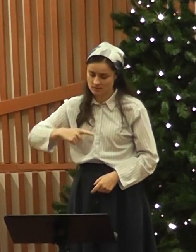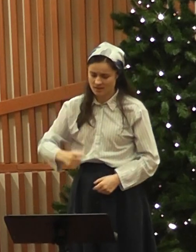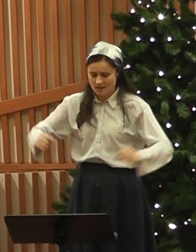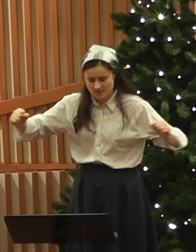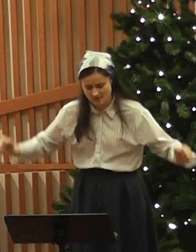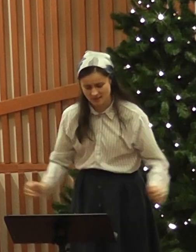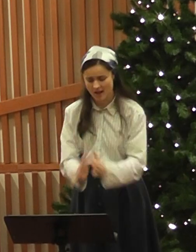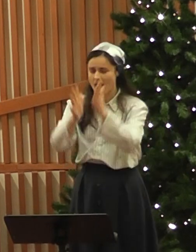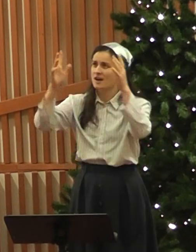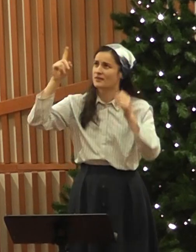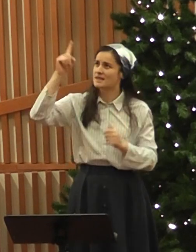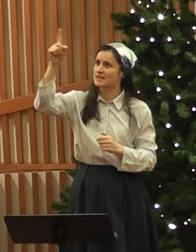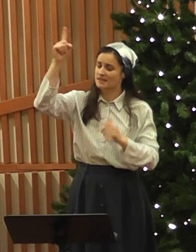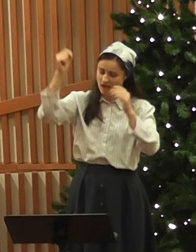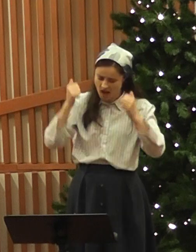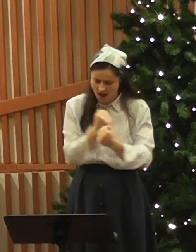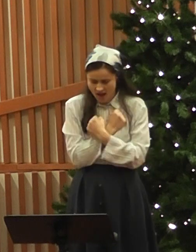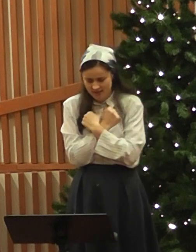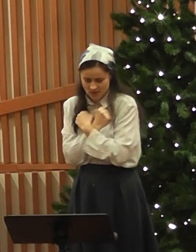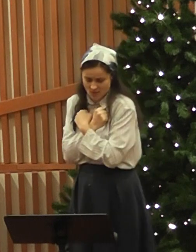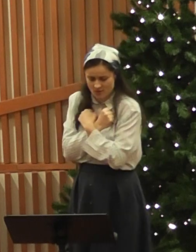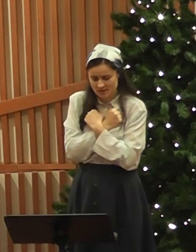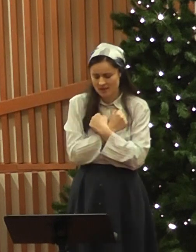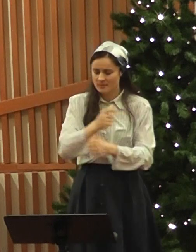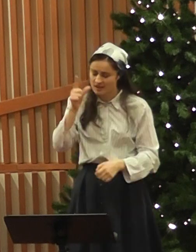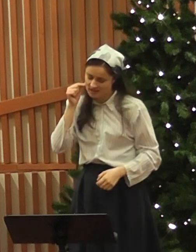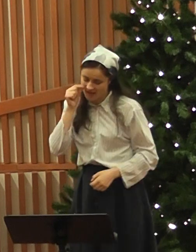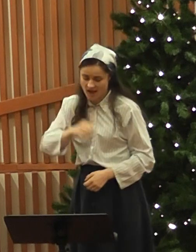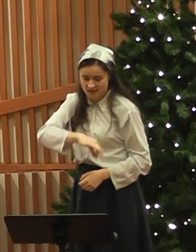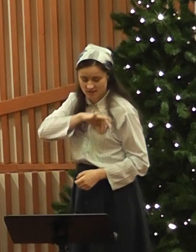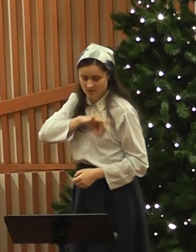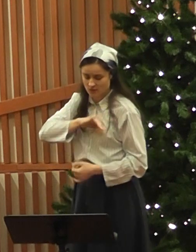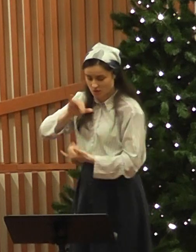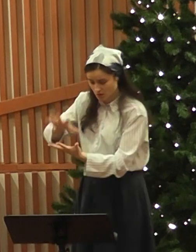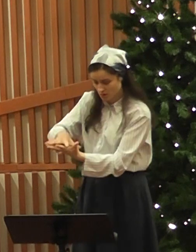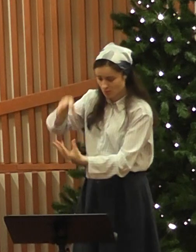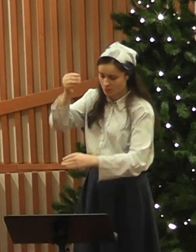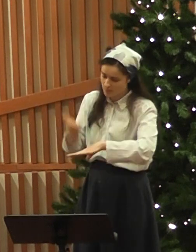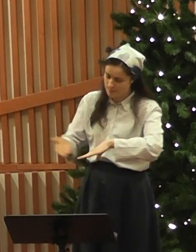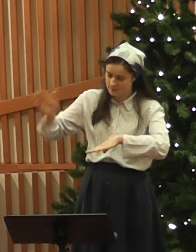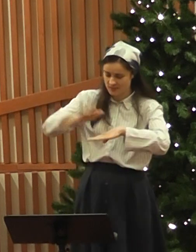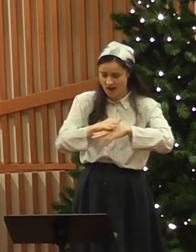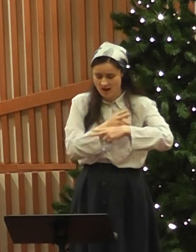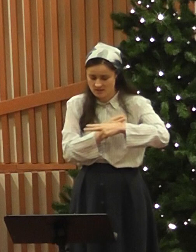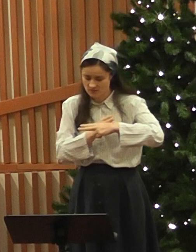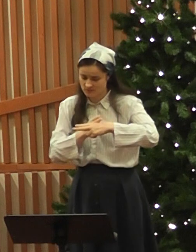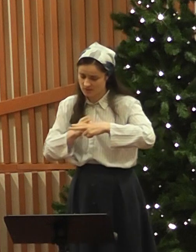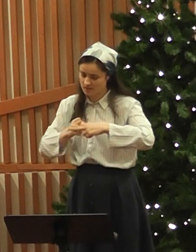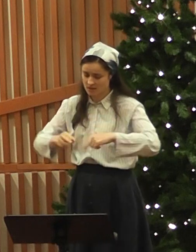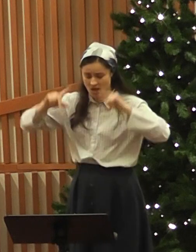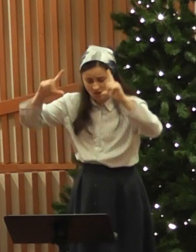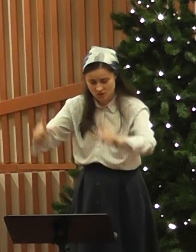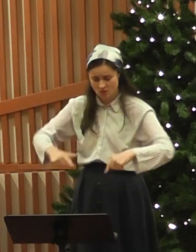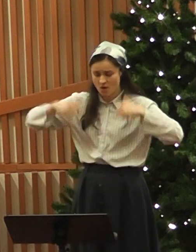te-ai jertit. Laudă ție, te adonăm. Laudă ție, tu prea sfânt.